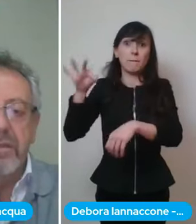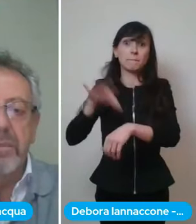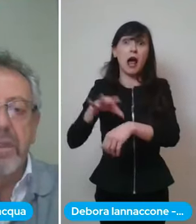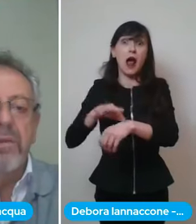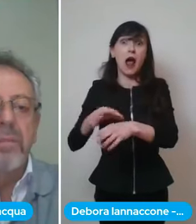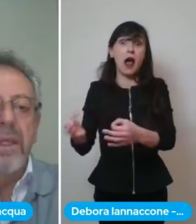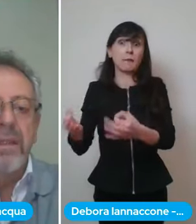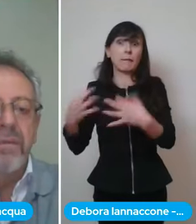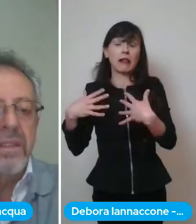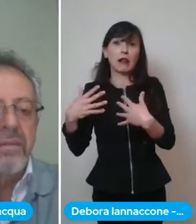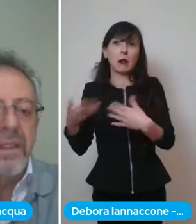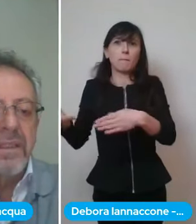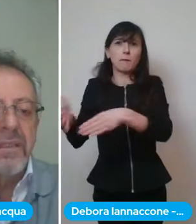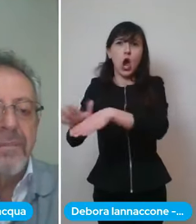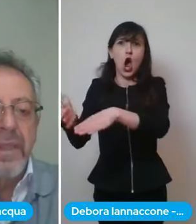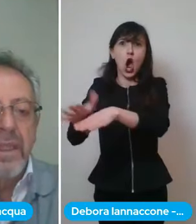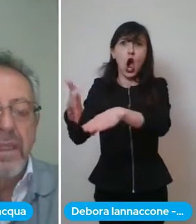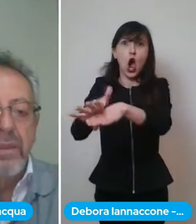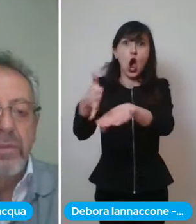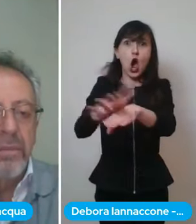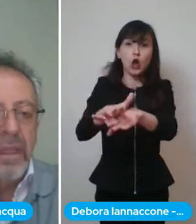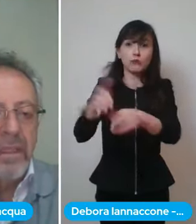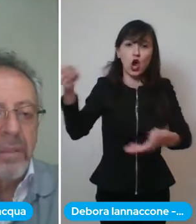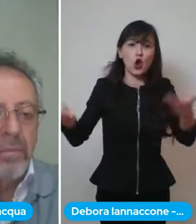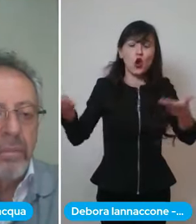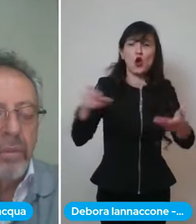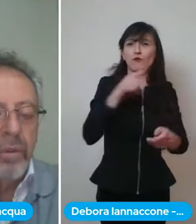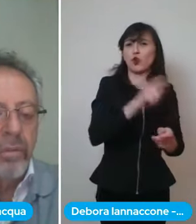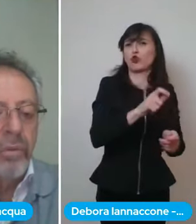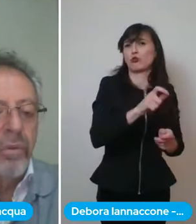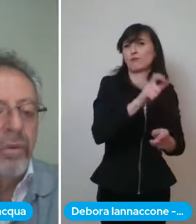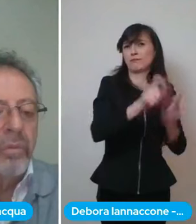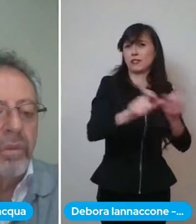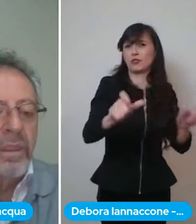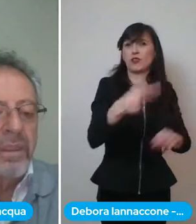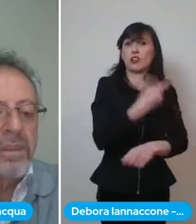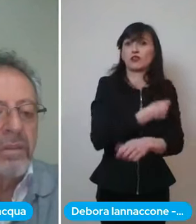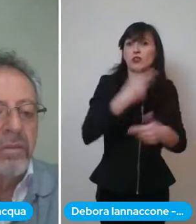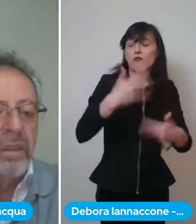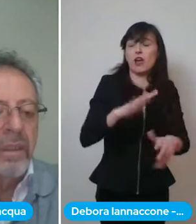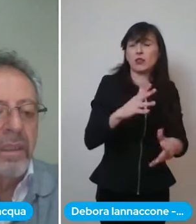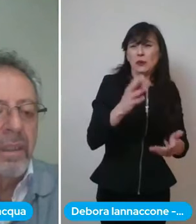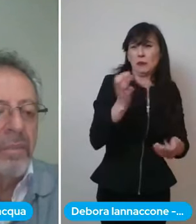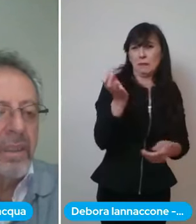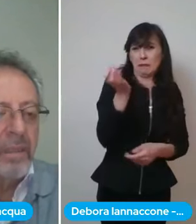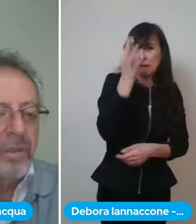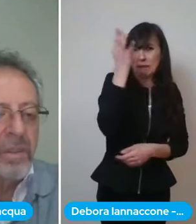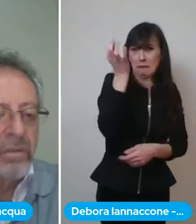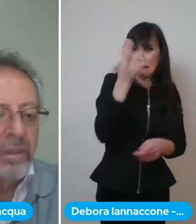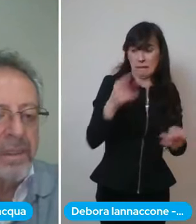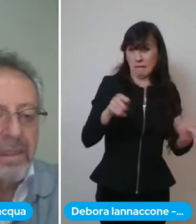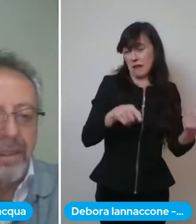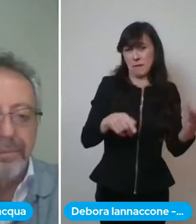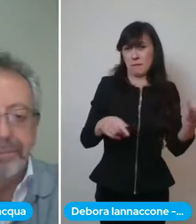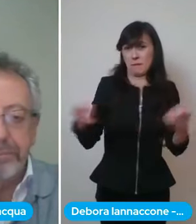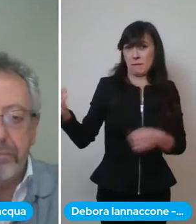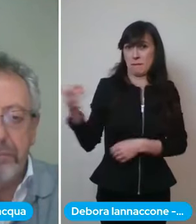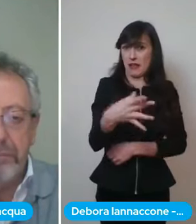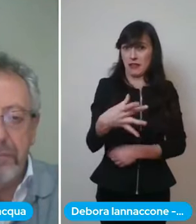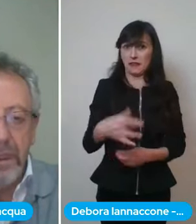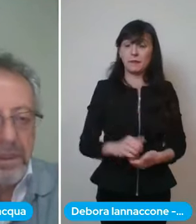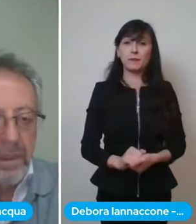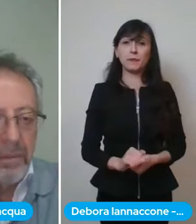vaccinazione però è normale in questa fase in cui i media pongono molta attenzione e le persone si